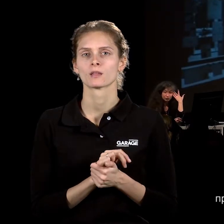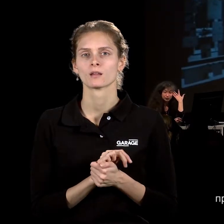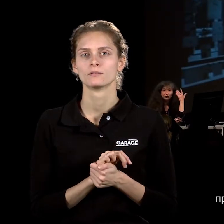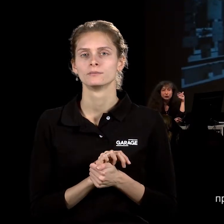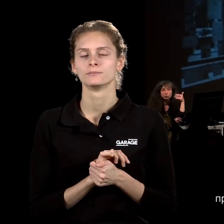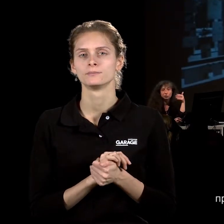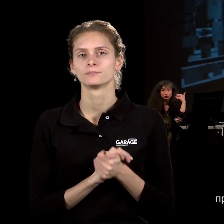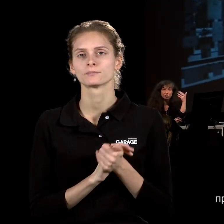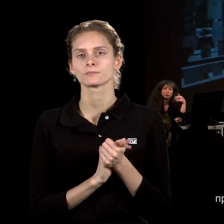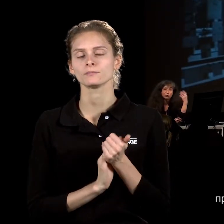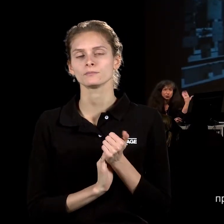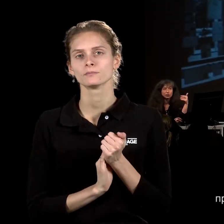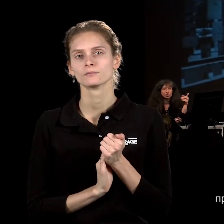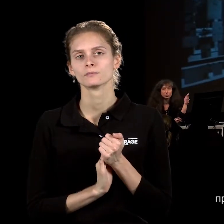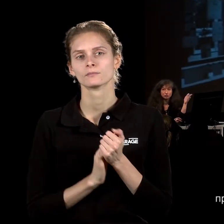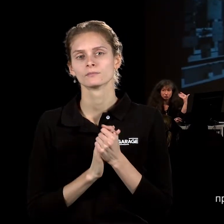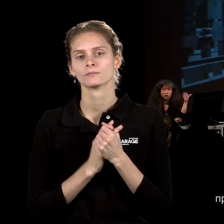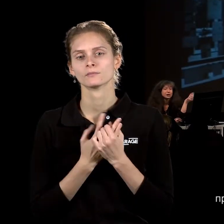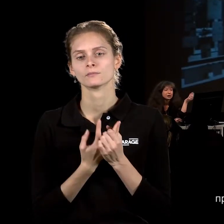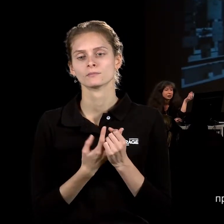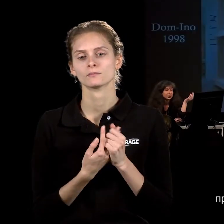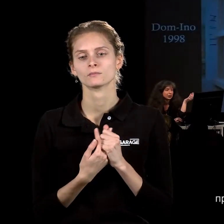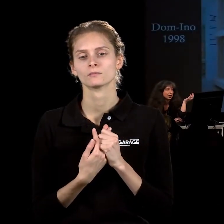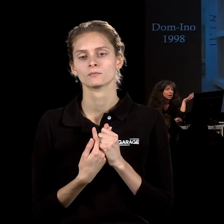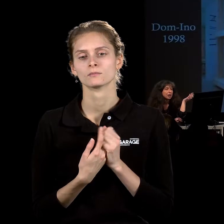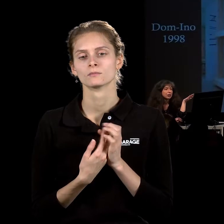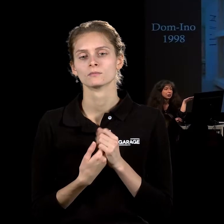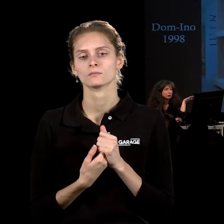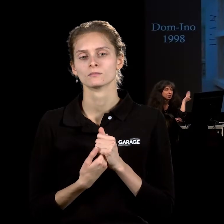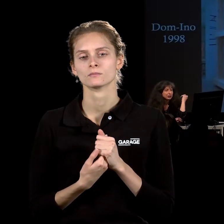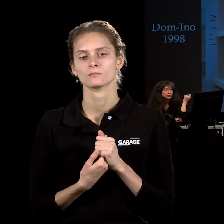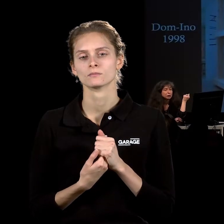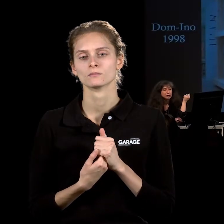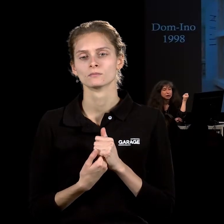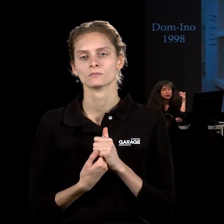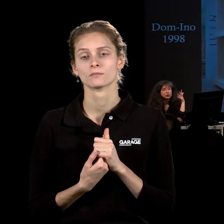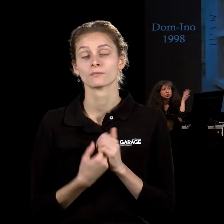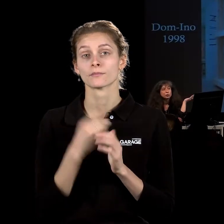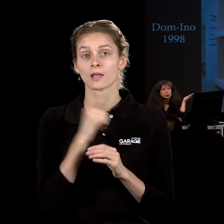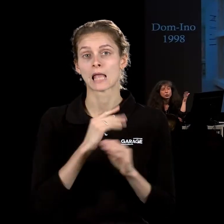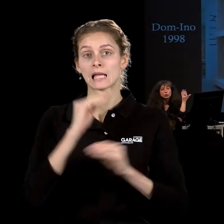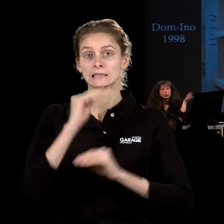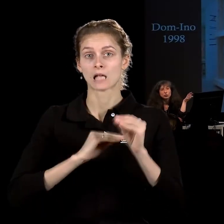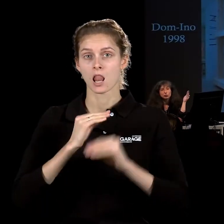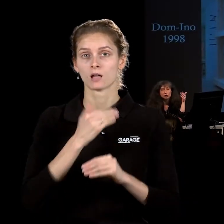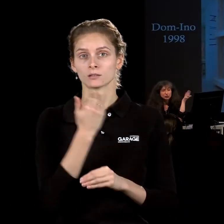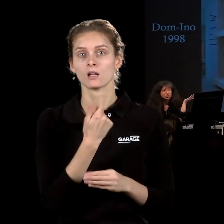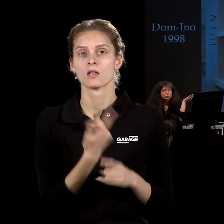Тирование вводит через название. Это его инсталляция, это копия